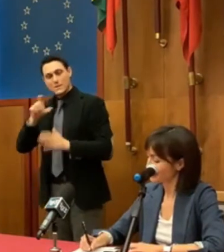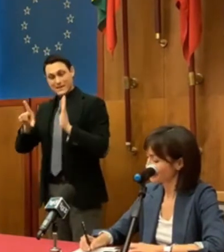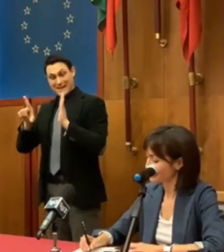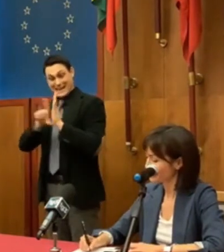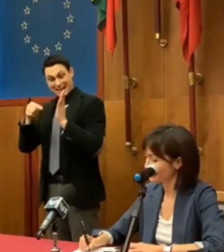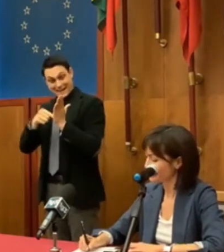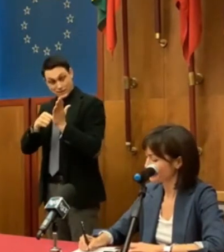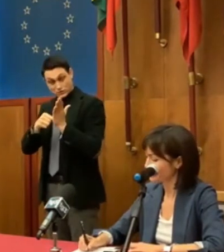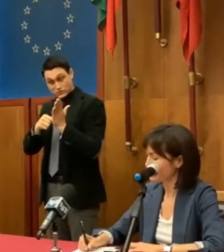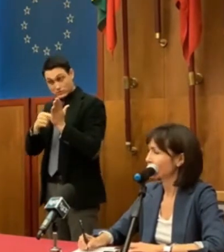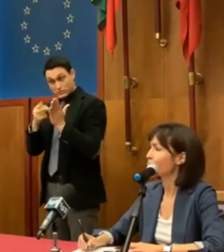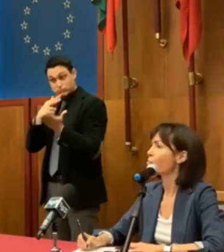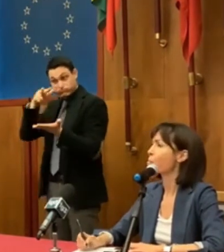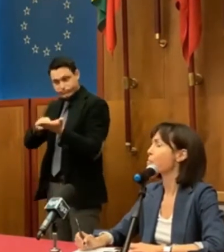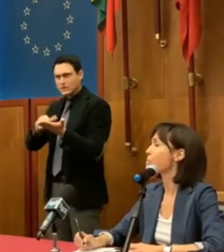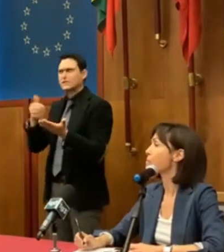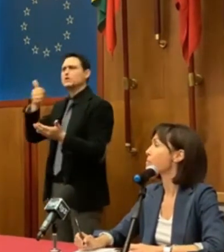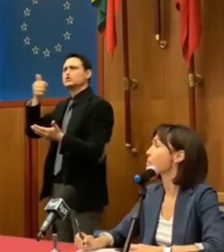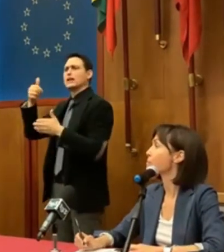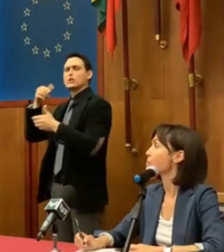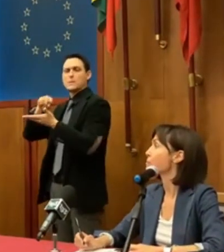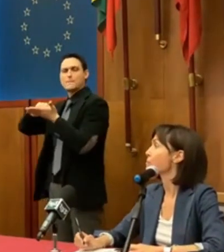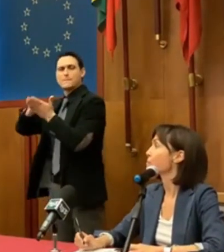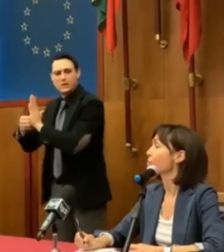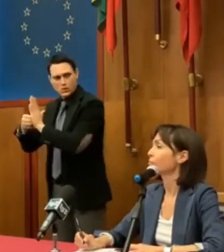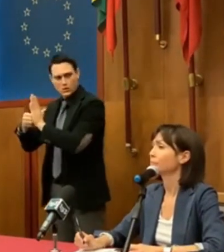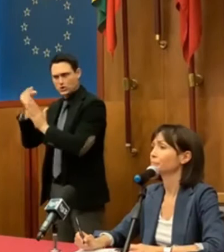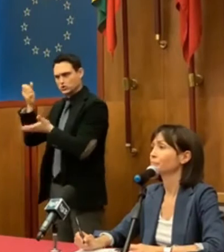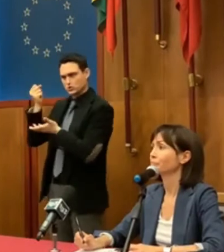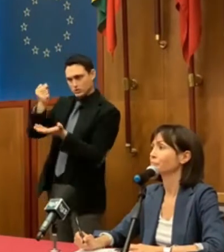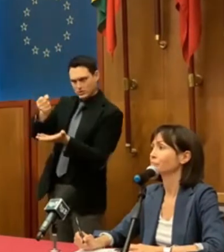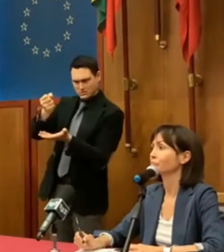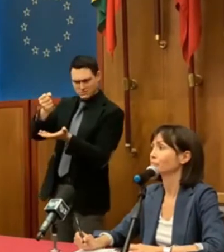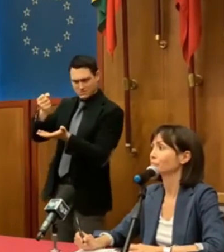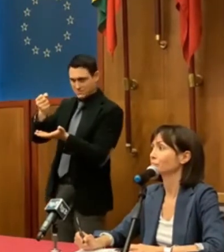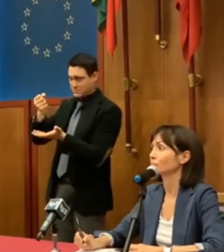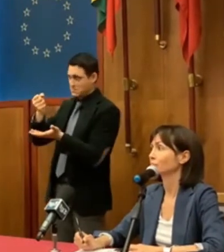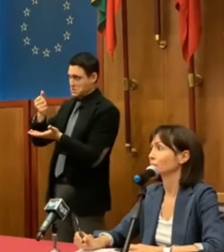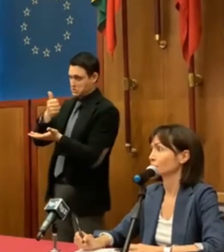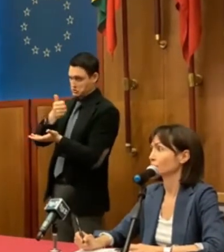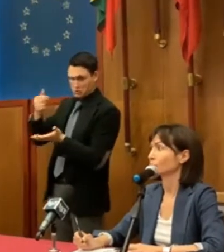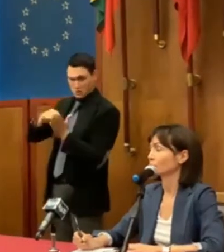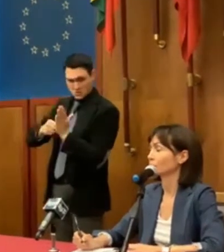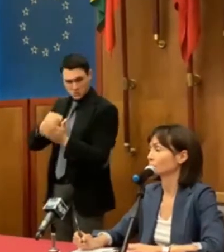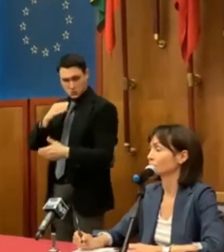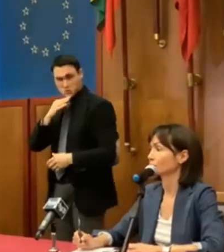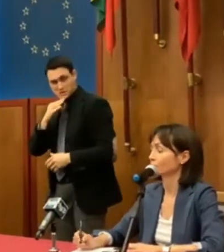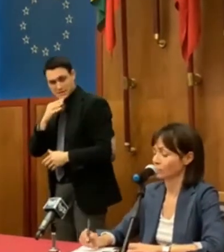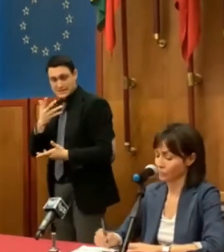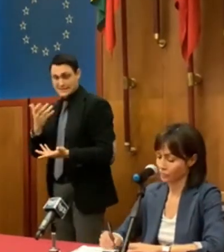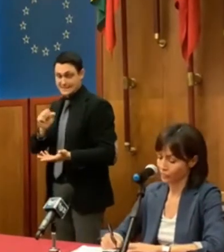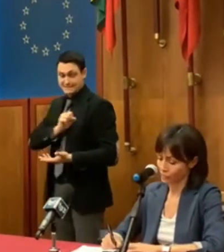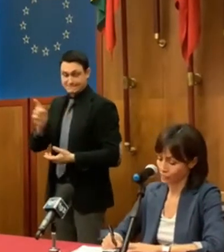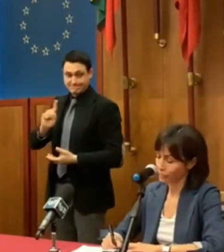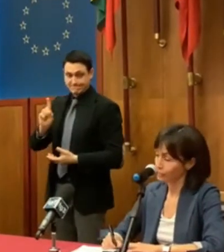rifinanziabile visto che 100 milioni appare davvero difficile che possano bastare per il risanamento della città. Se